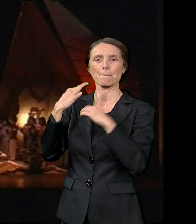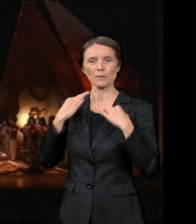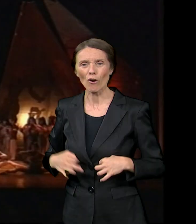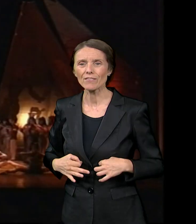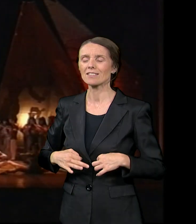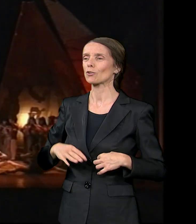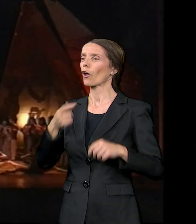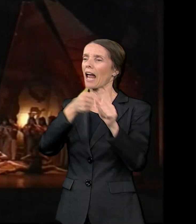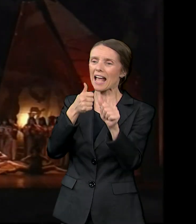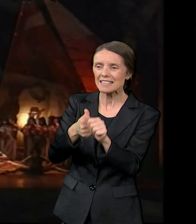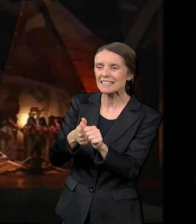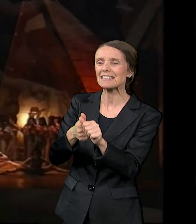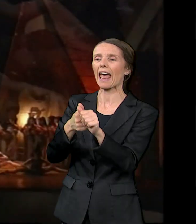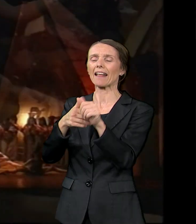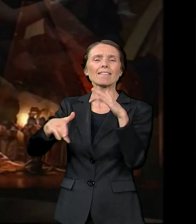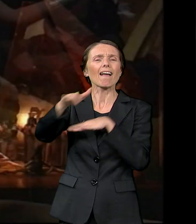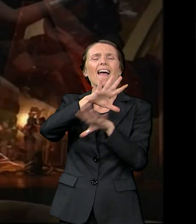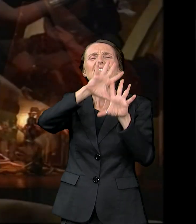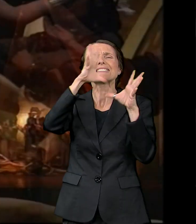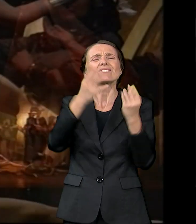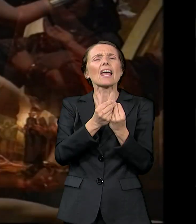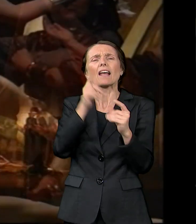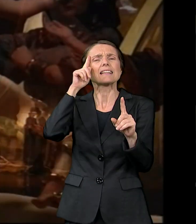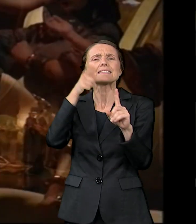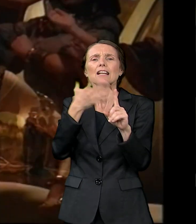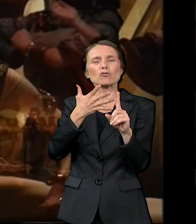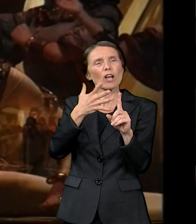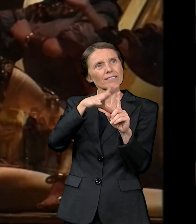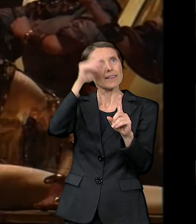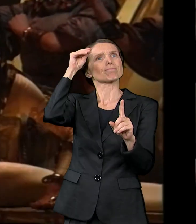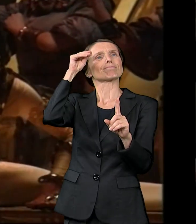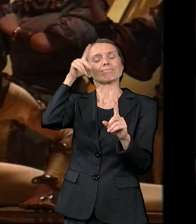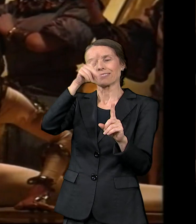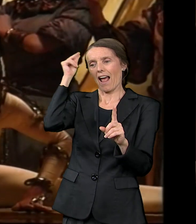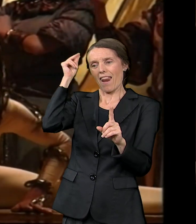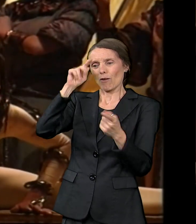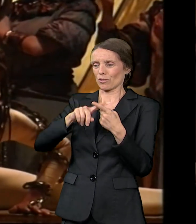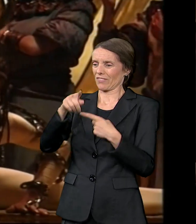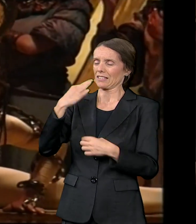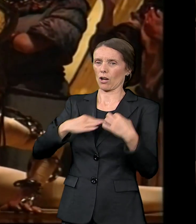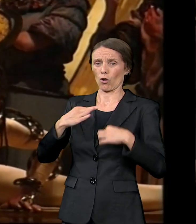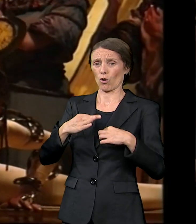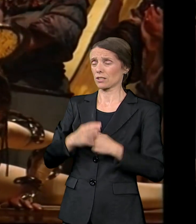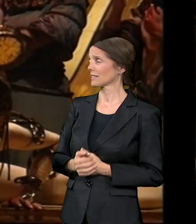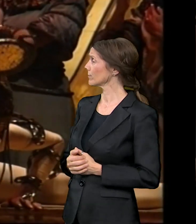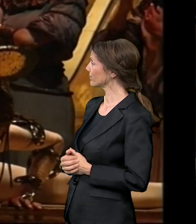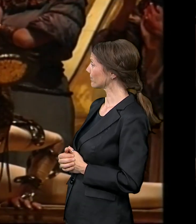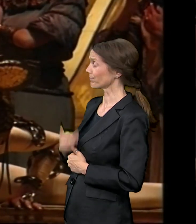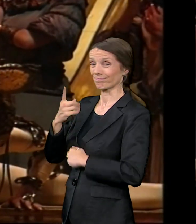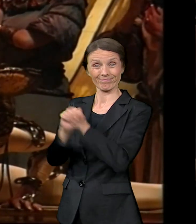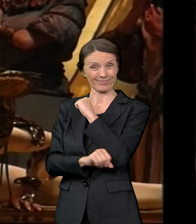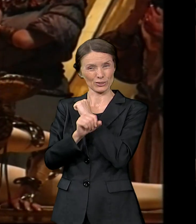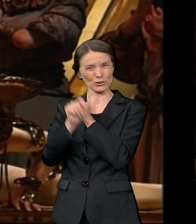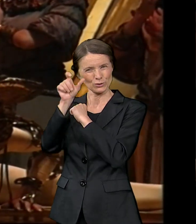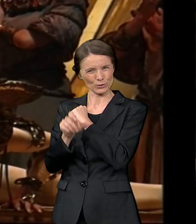sticanja znanja i veština. Ja sam radeći sa profesorkom naučila mnogo a onda sam kada sam počela ja